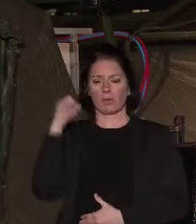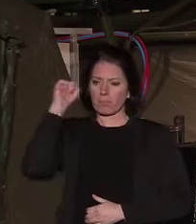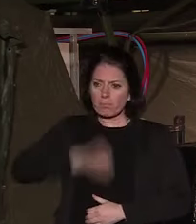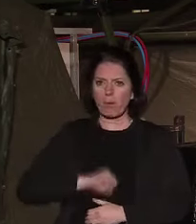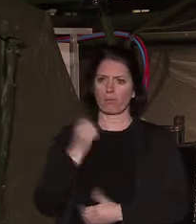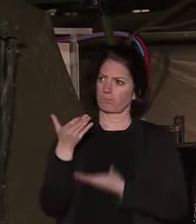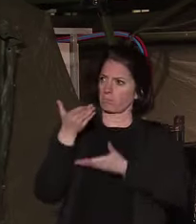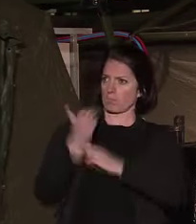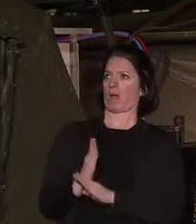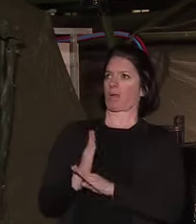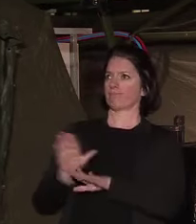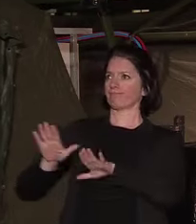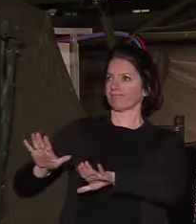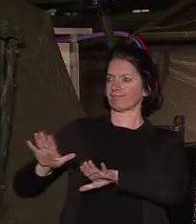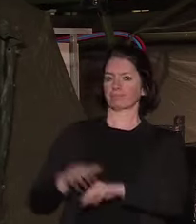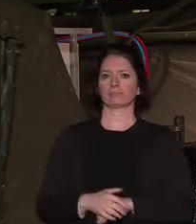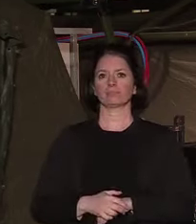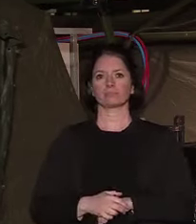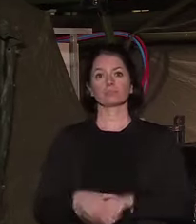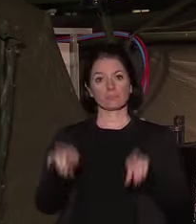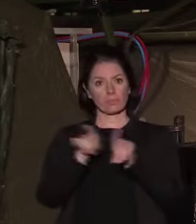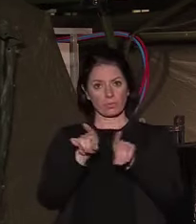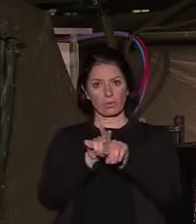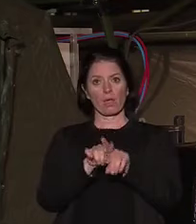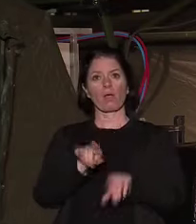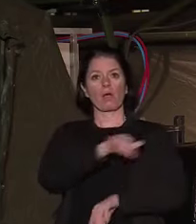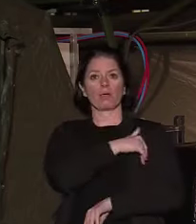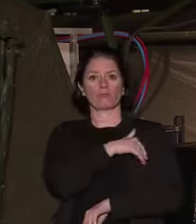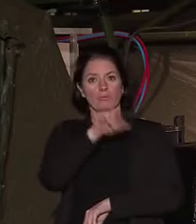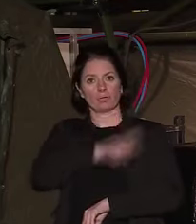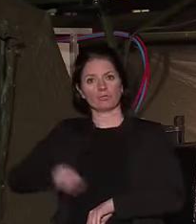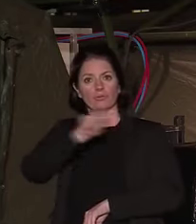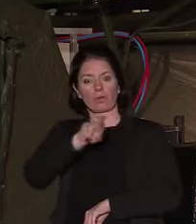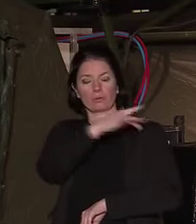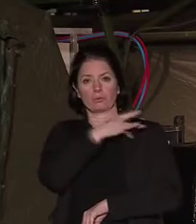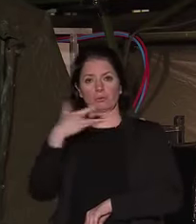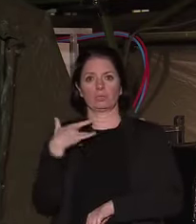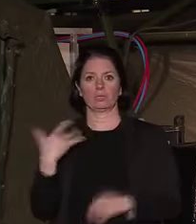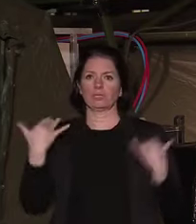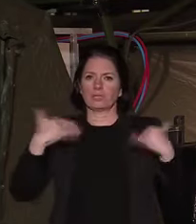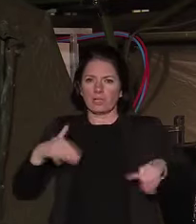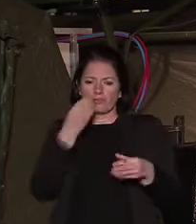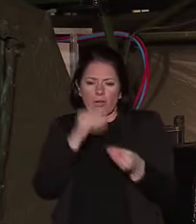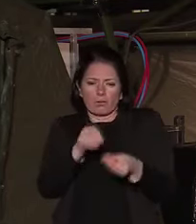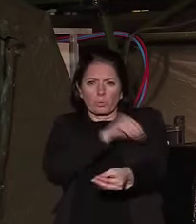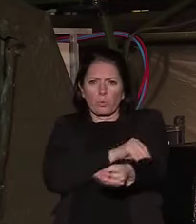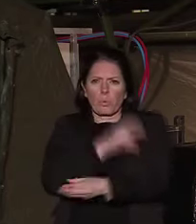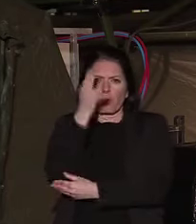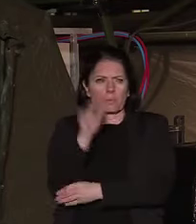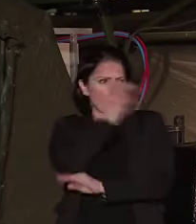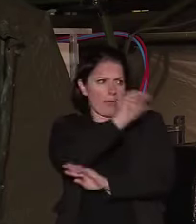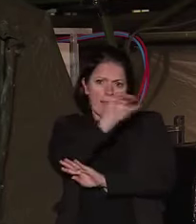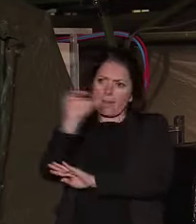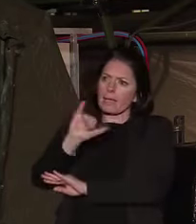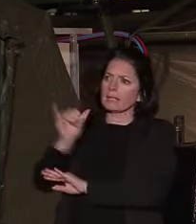vague. L'Agence régionale de santé a lancé très tôt un appel au volontariat des personnels soignants. Plus de